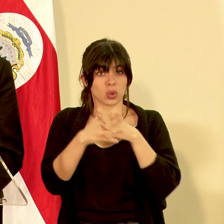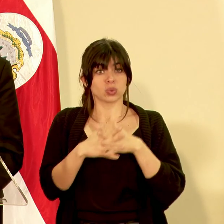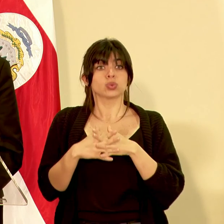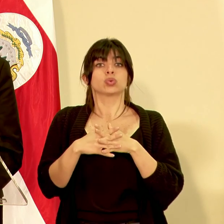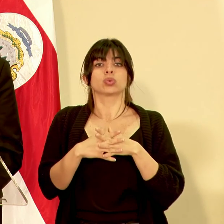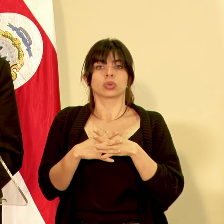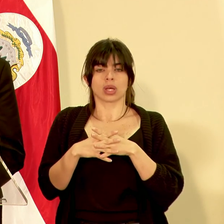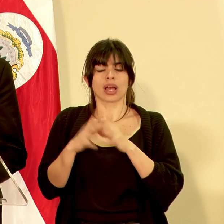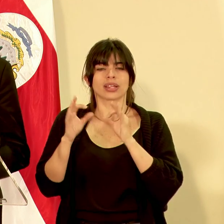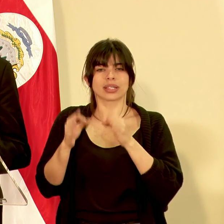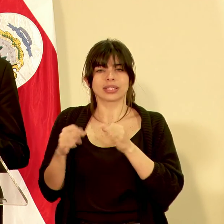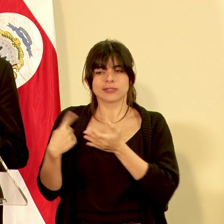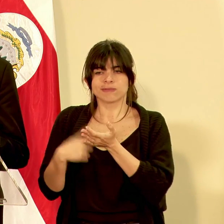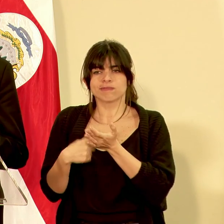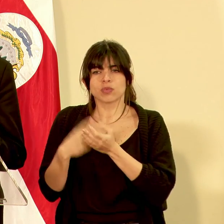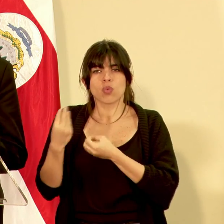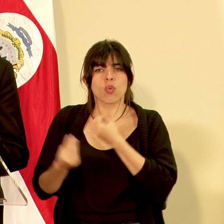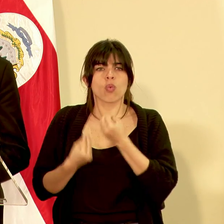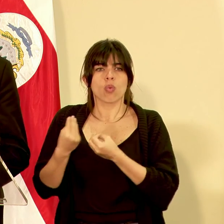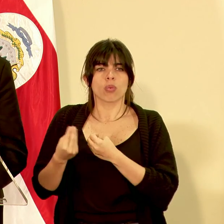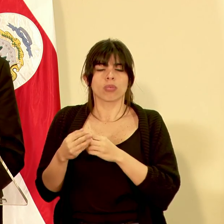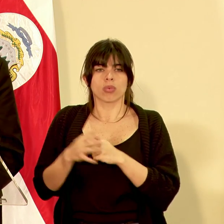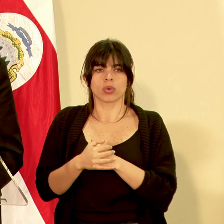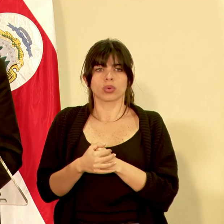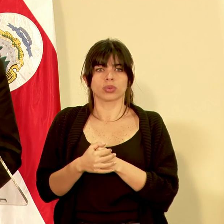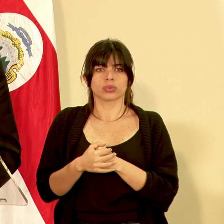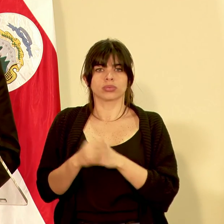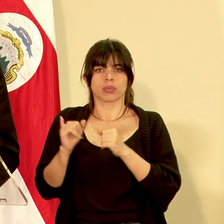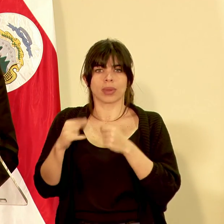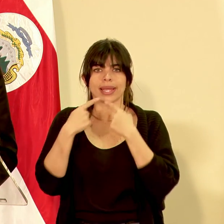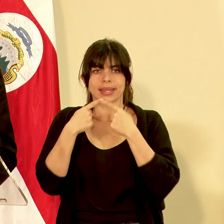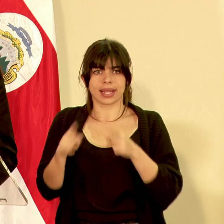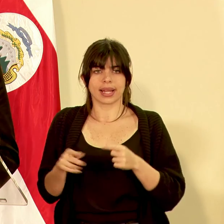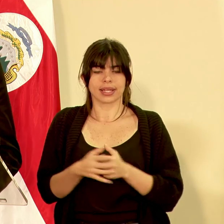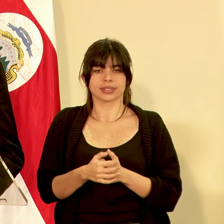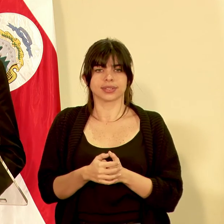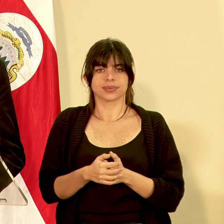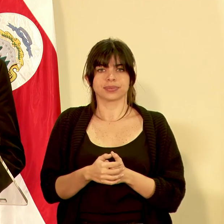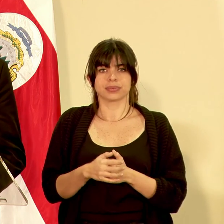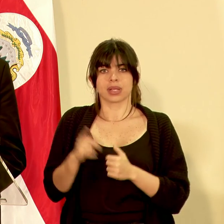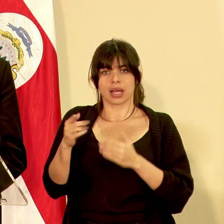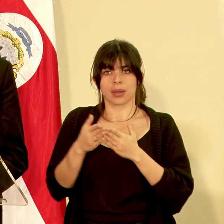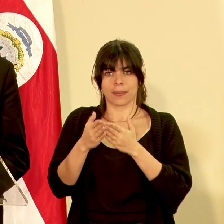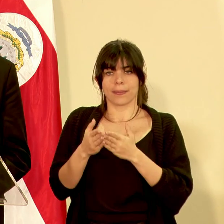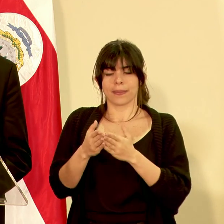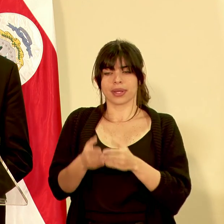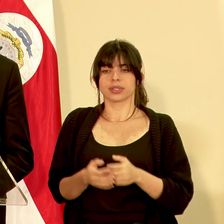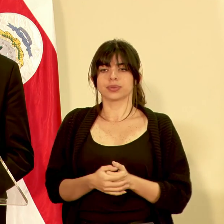teniendo discusiones muy fuertes de cómo poder dar esa declaración propiamente a las navieras